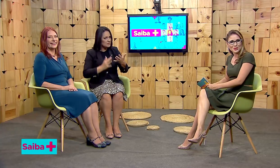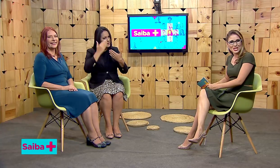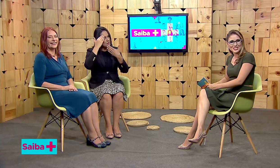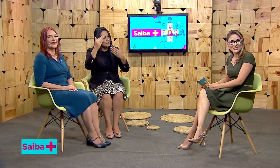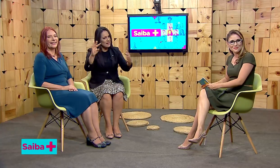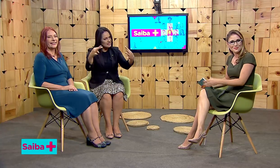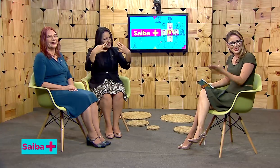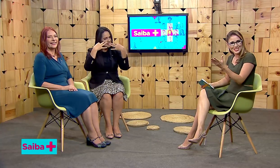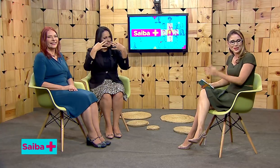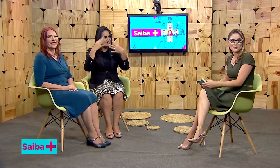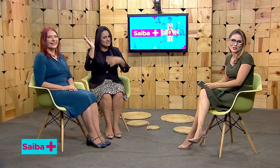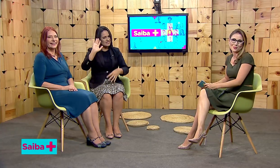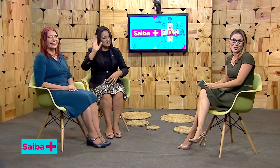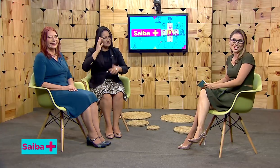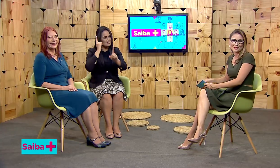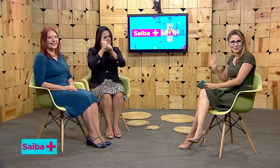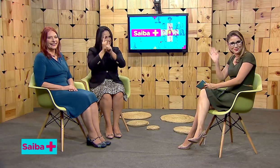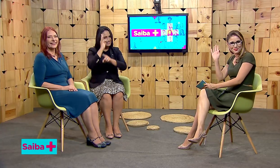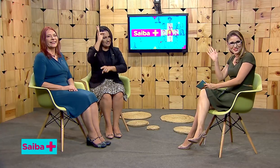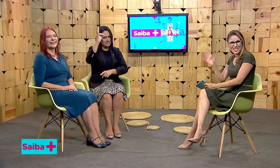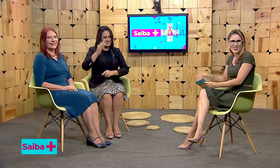audiência e até o próximo programa. Tchau.